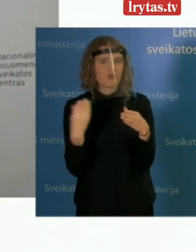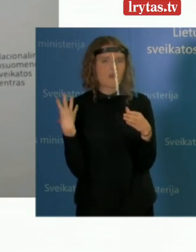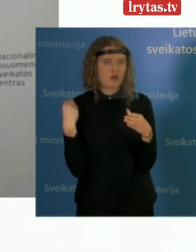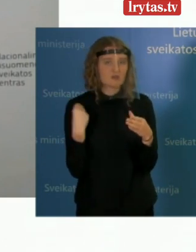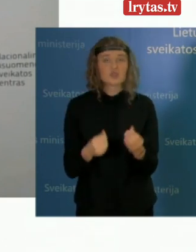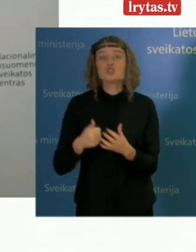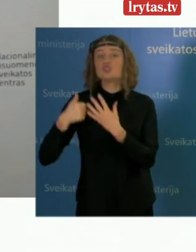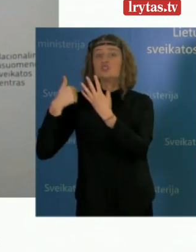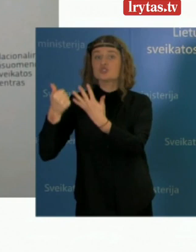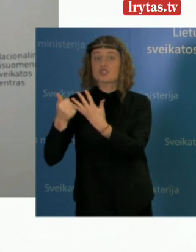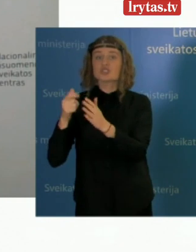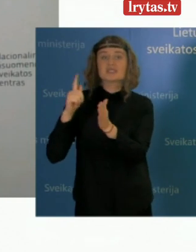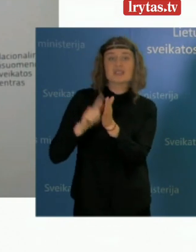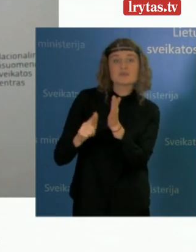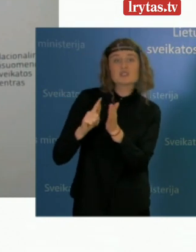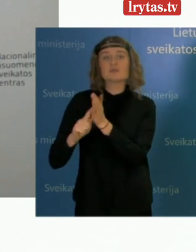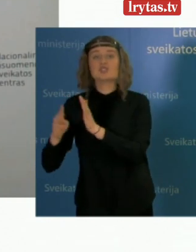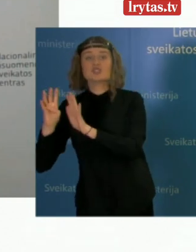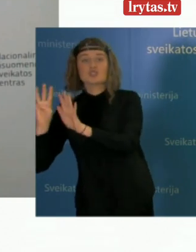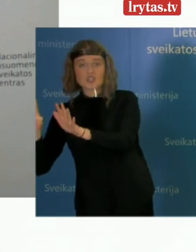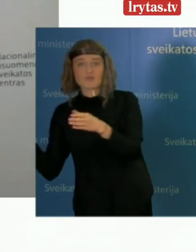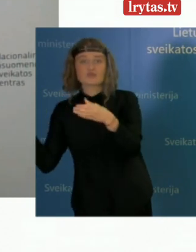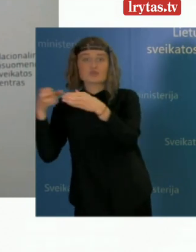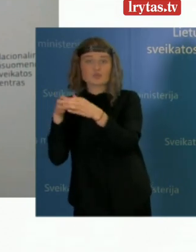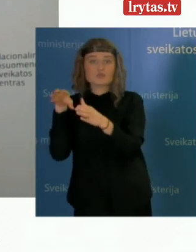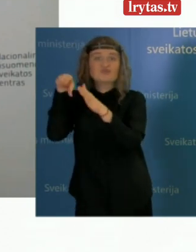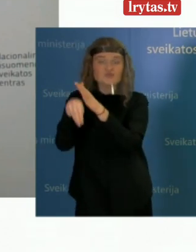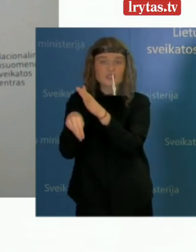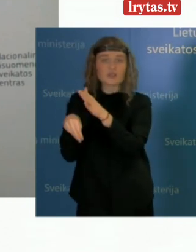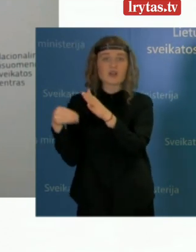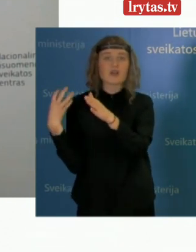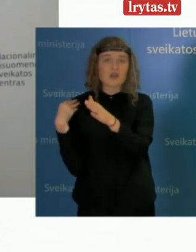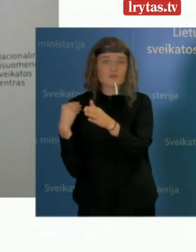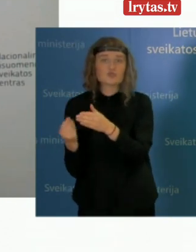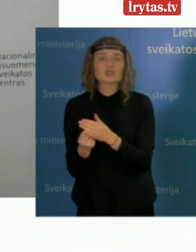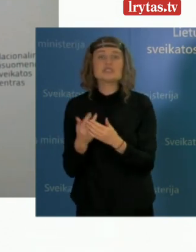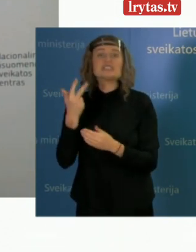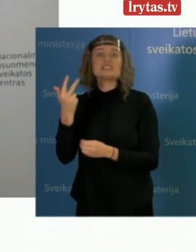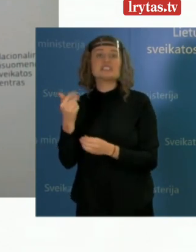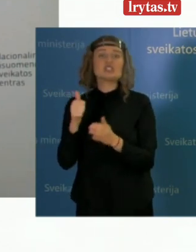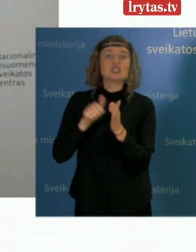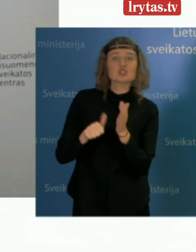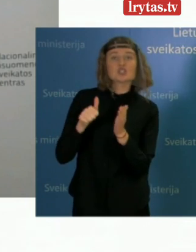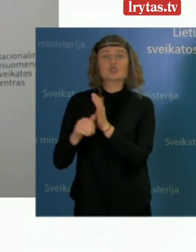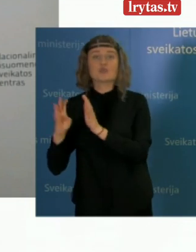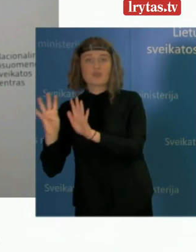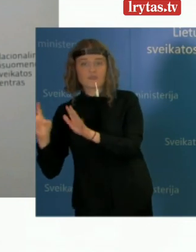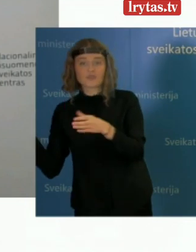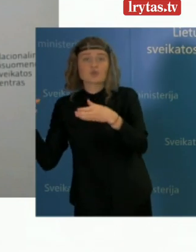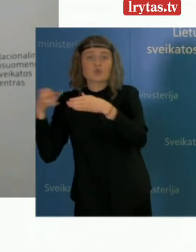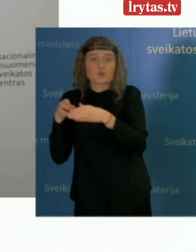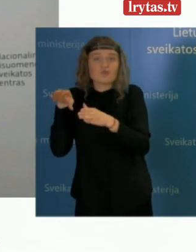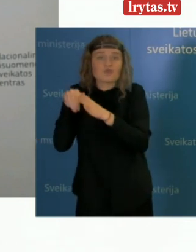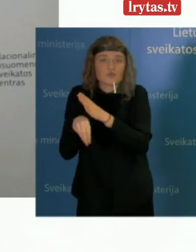asmenys priklauso 70-79 metų amžiaus grupį, trys 60-69 metų amžiaus grupį,